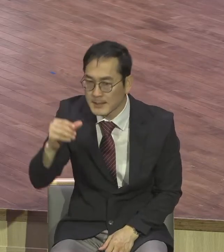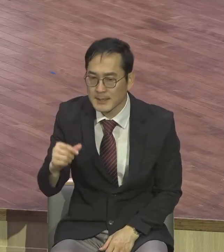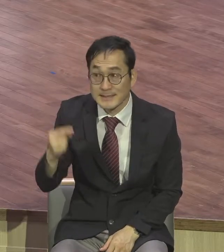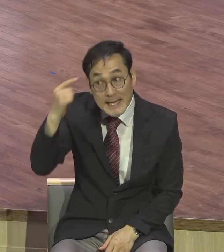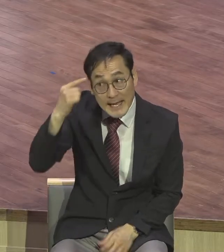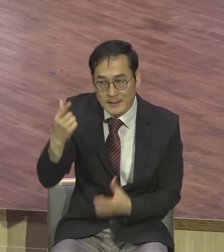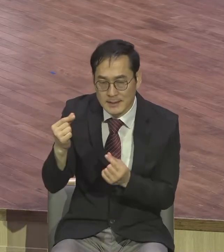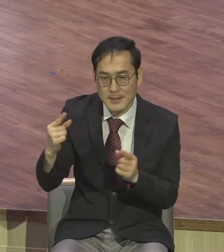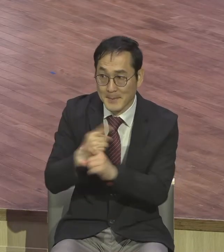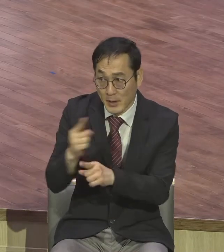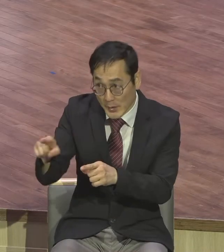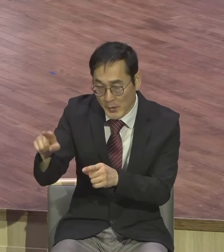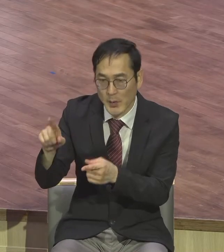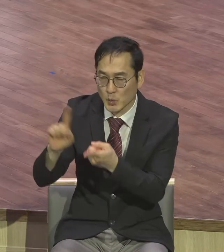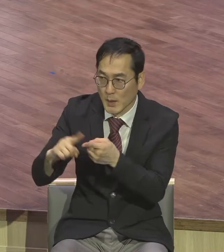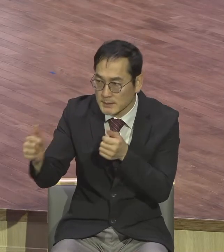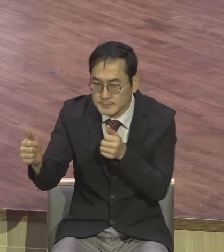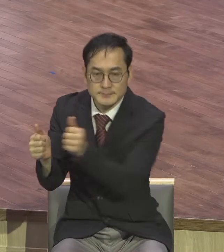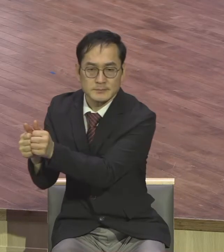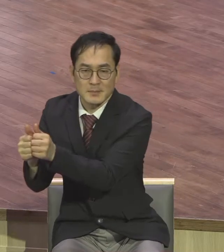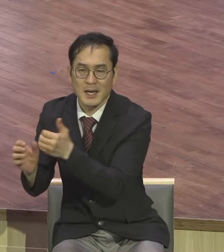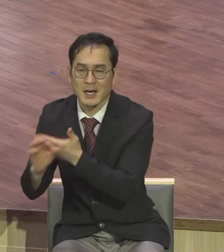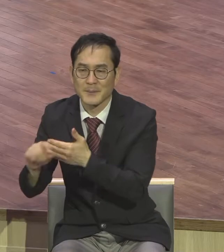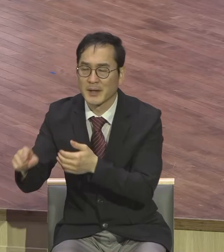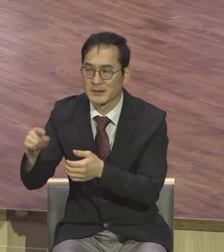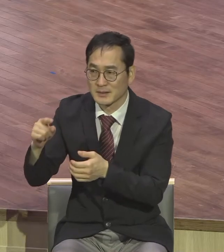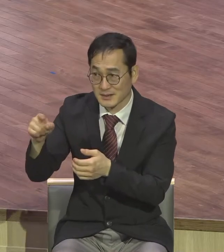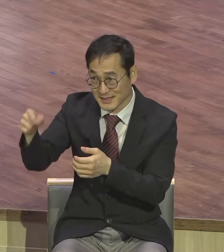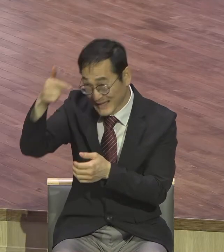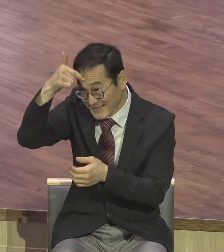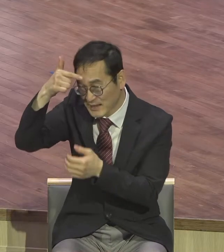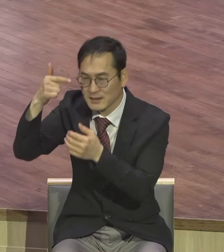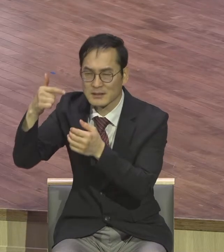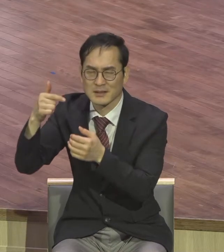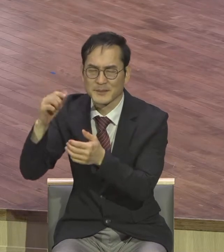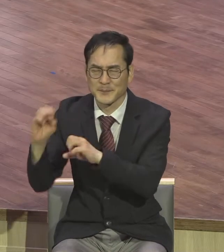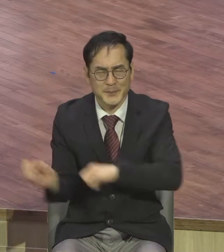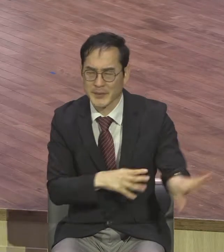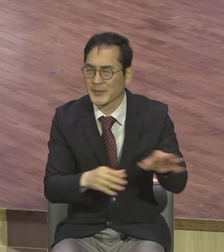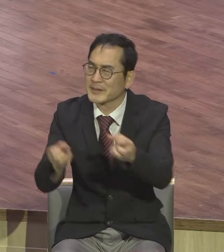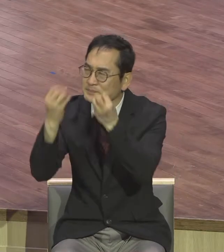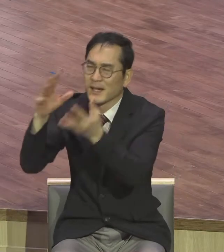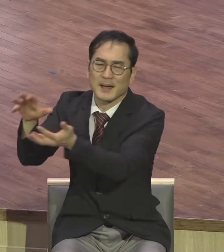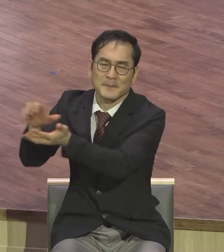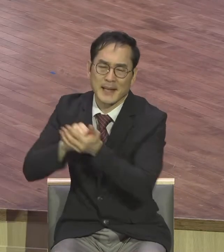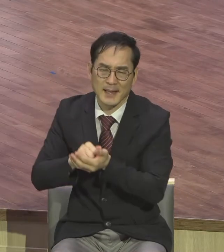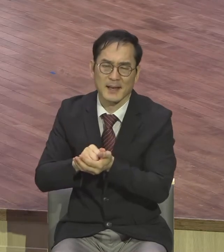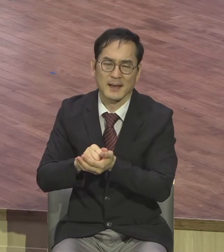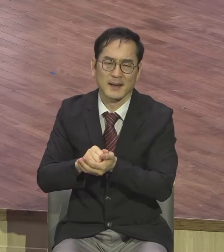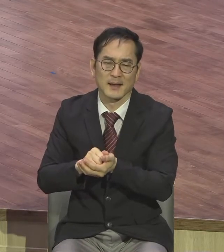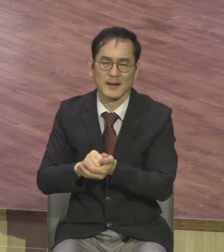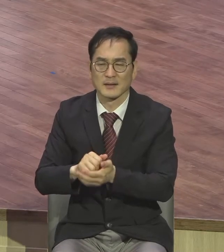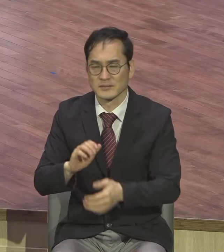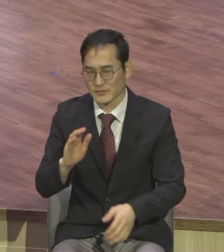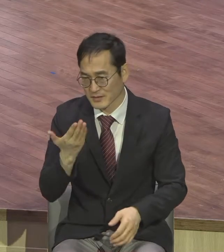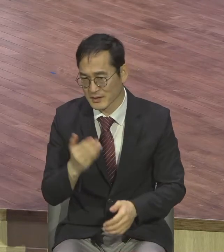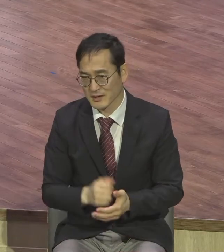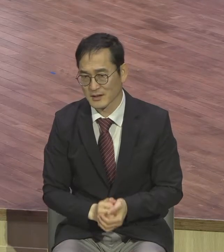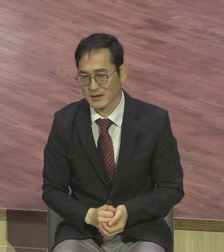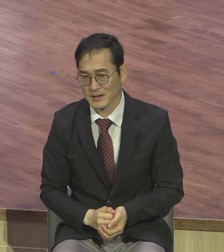따라간다니까 도퇴되지 않고 고정관념에 확 잠김 상태에 빠져있으면 여러분들은요